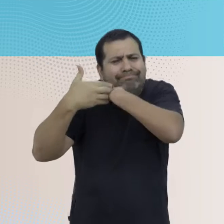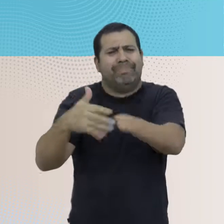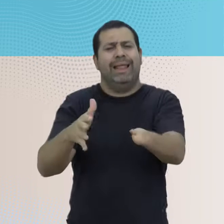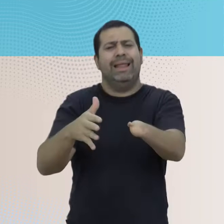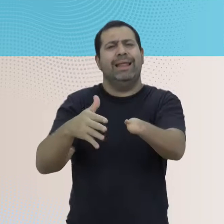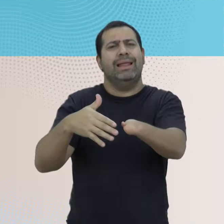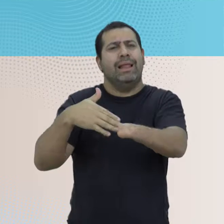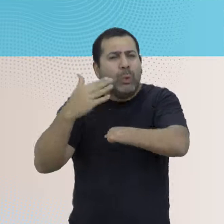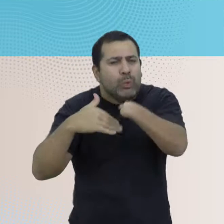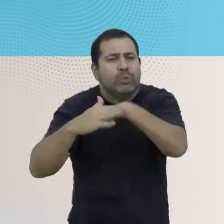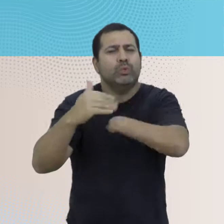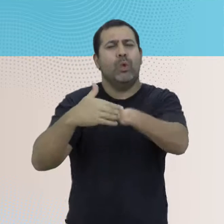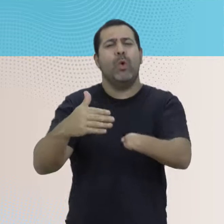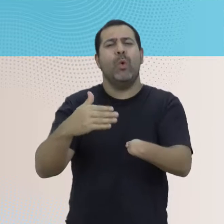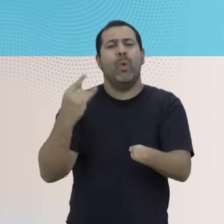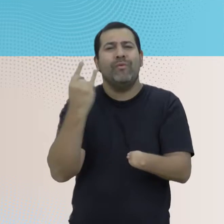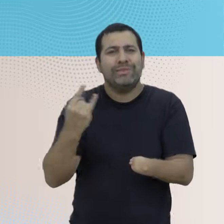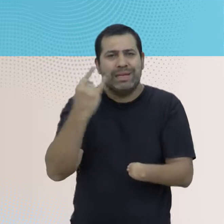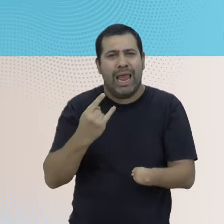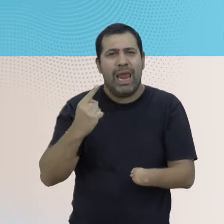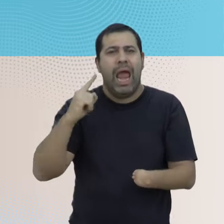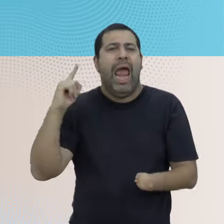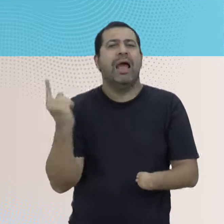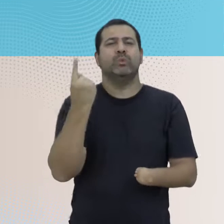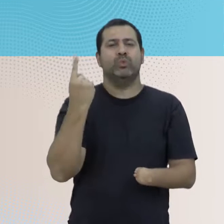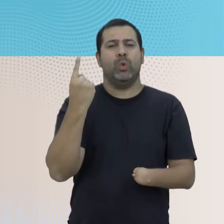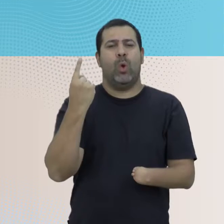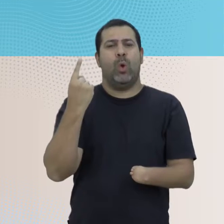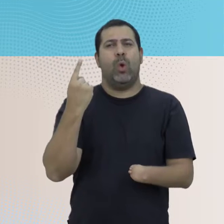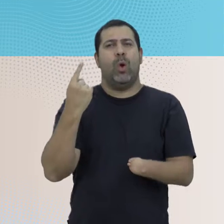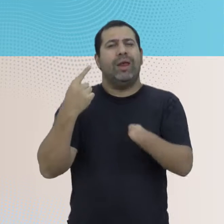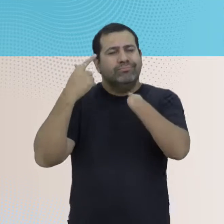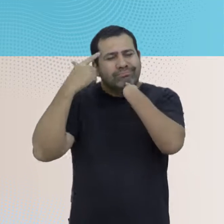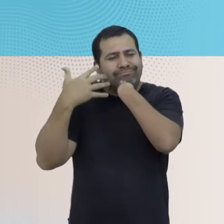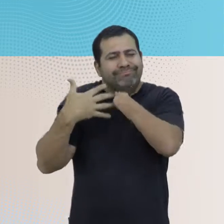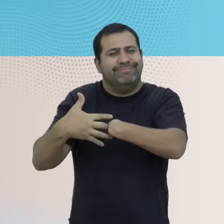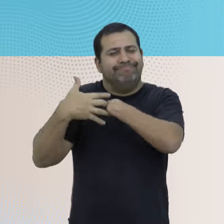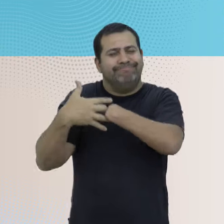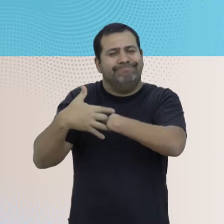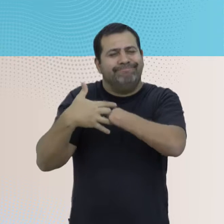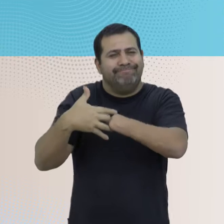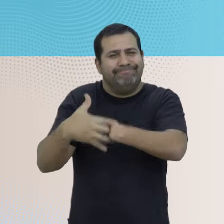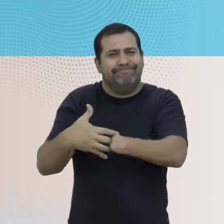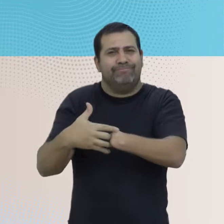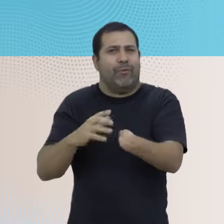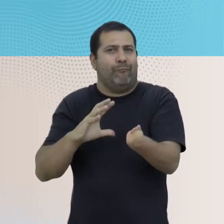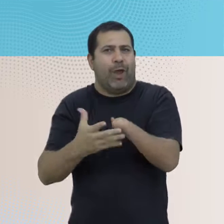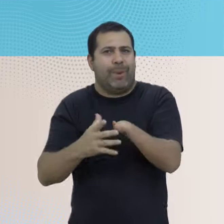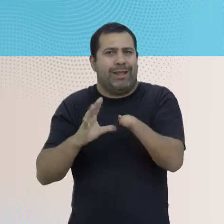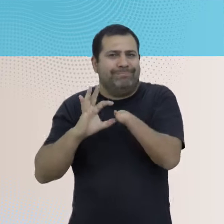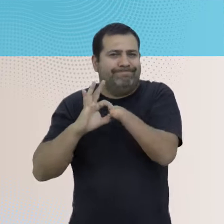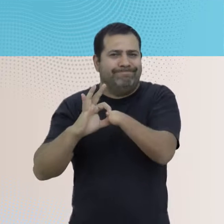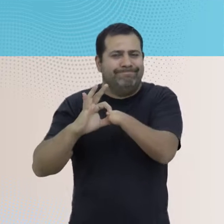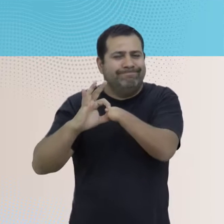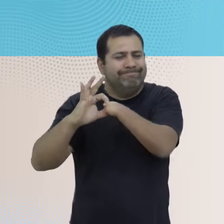construirse una universidad autónoma, crítica y libre de toda forma de